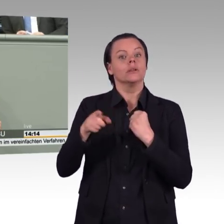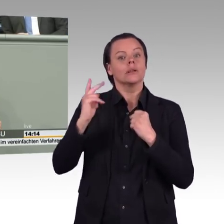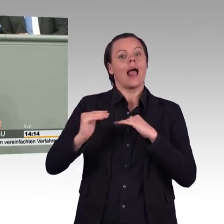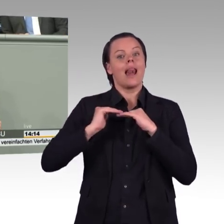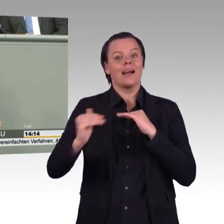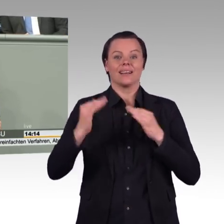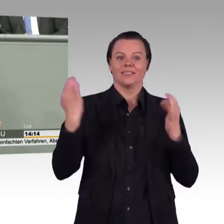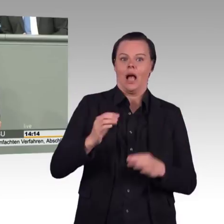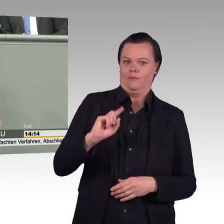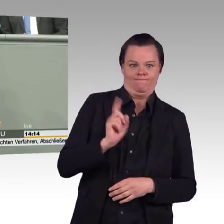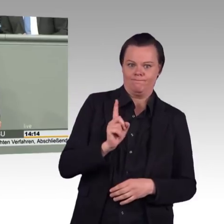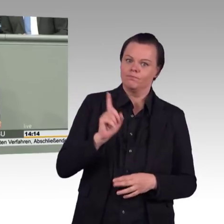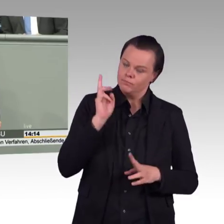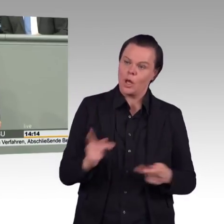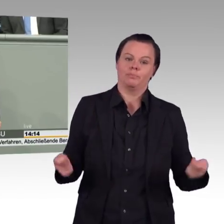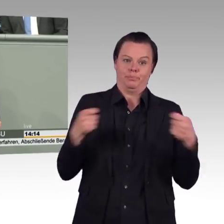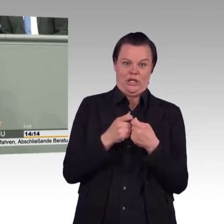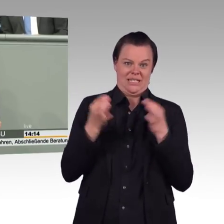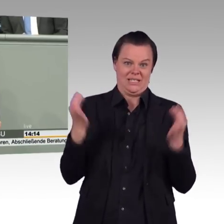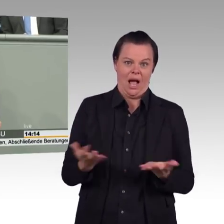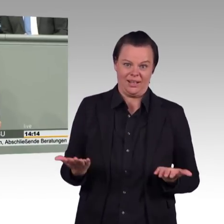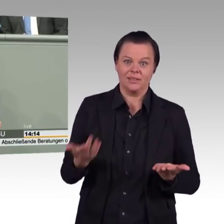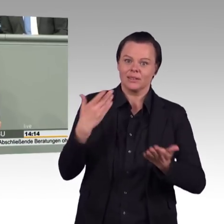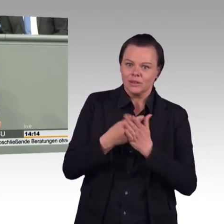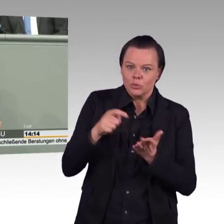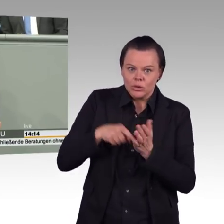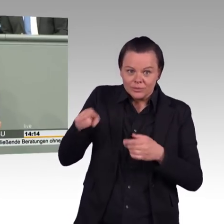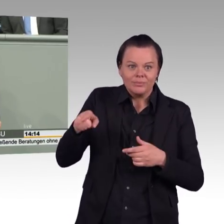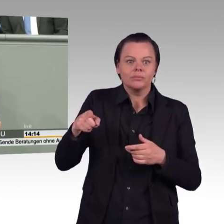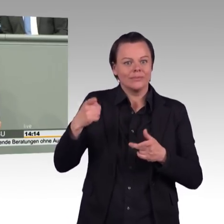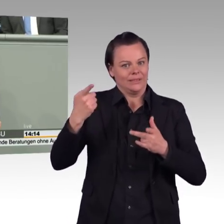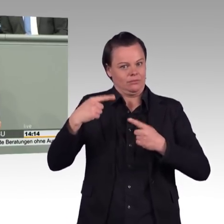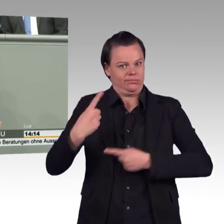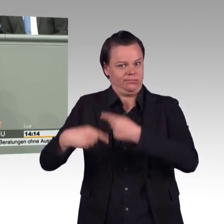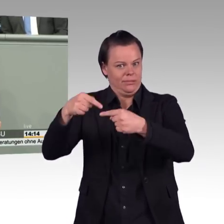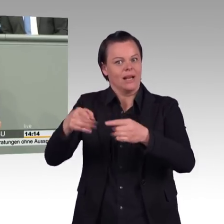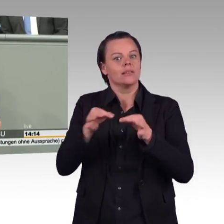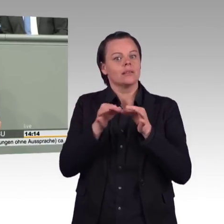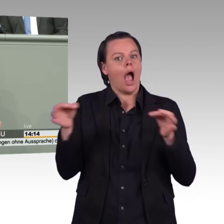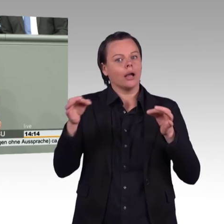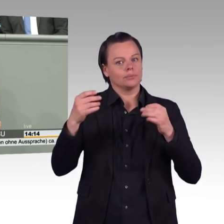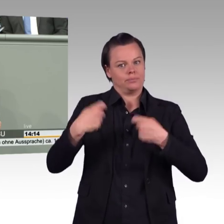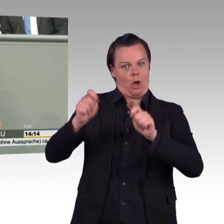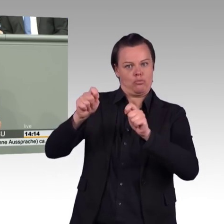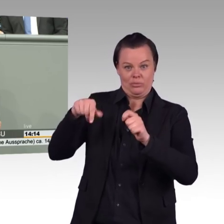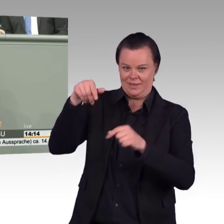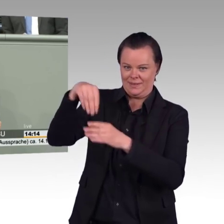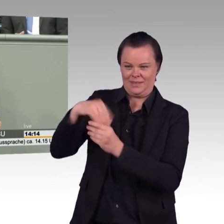kleiner Hotspot. Wenn wir das jetzt flächendeckend durchführen, entstehen solche Hotspots an vielen